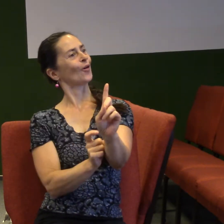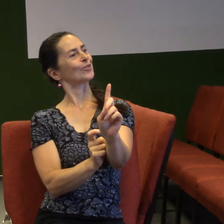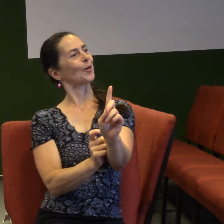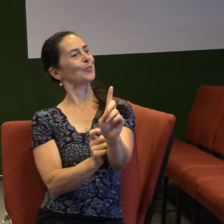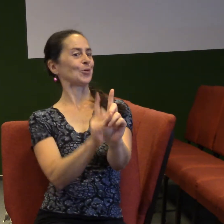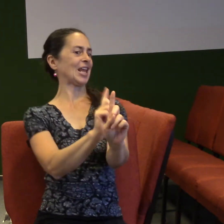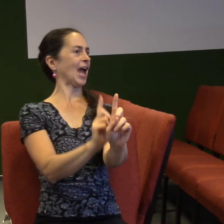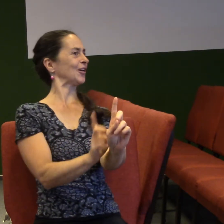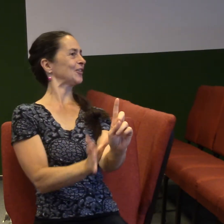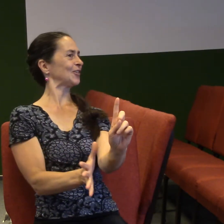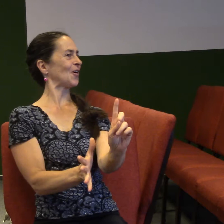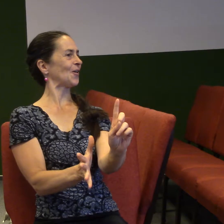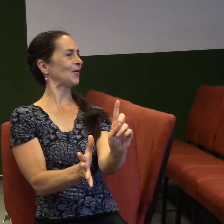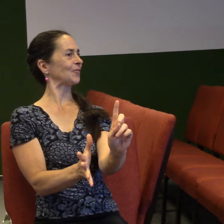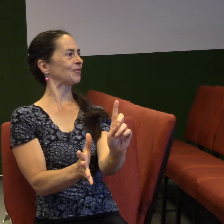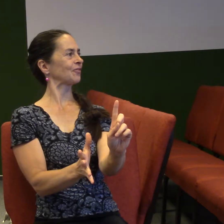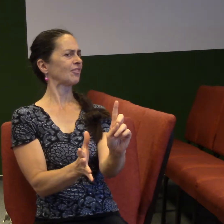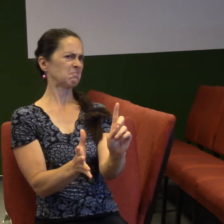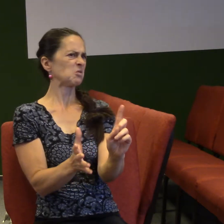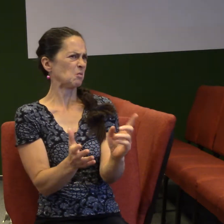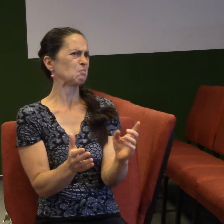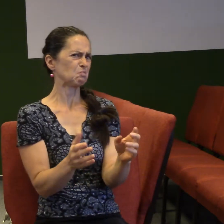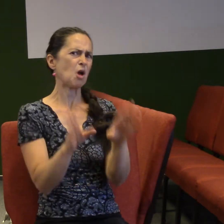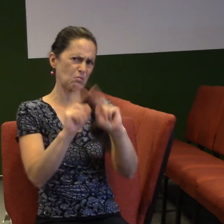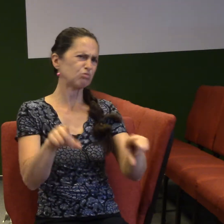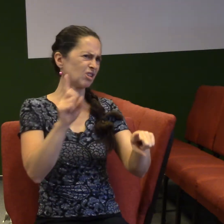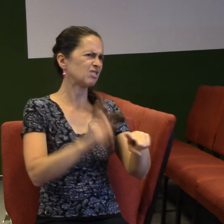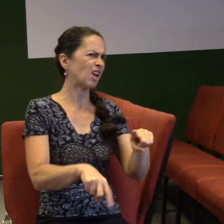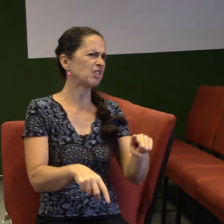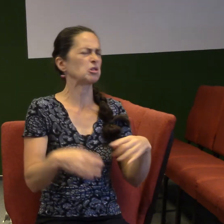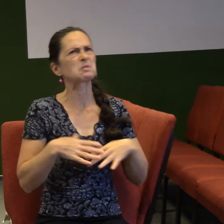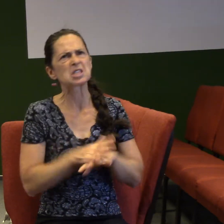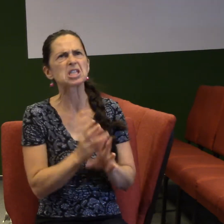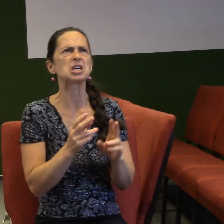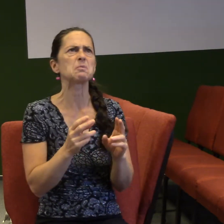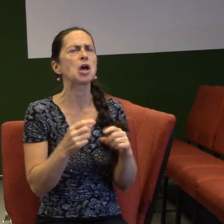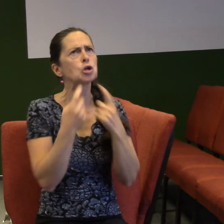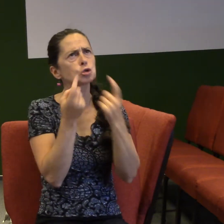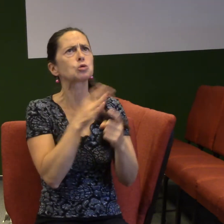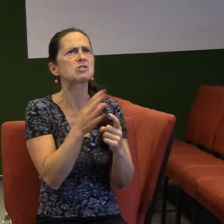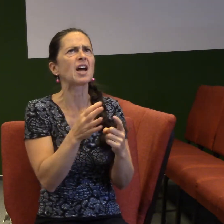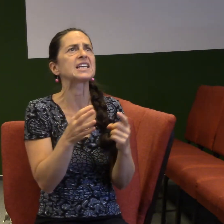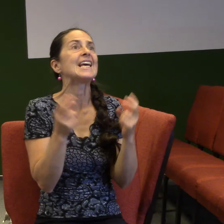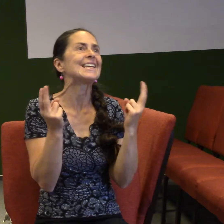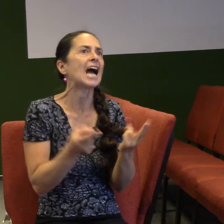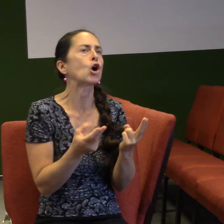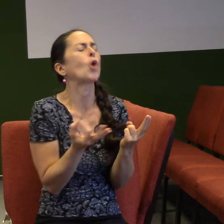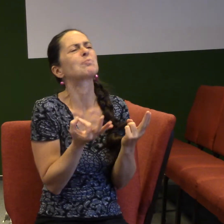jako může se to stát, že jsou v nás tak nějak přemění a vnímáme ho jako něco. Ten projev ducha svatého, to je vlastně ten duch